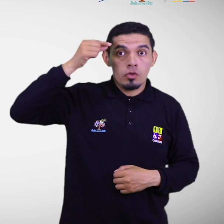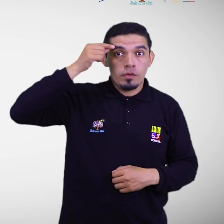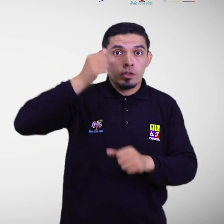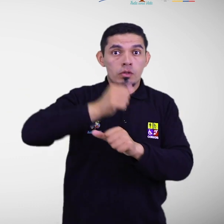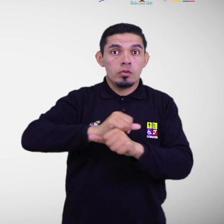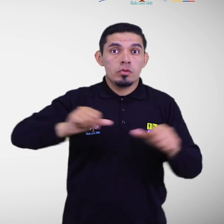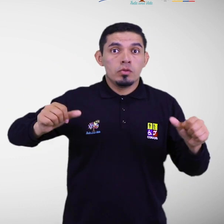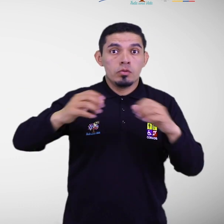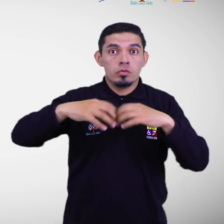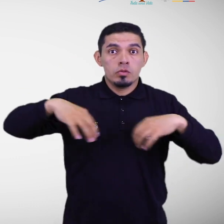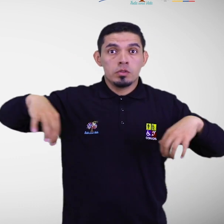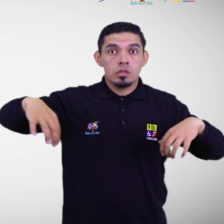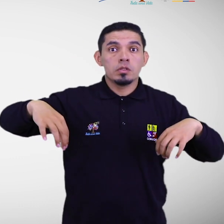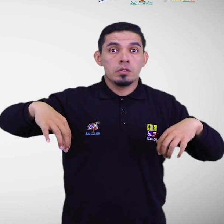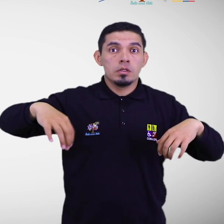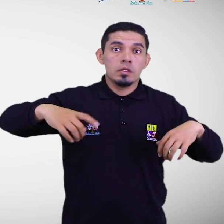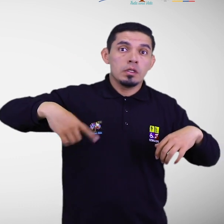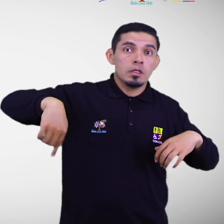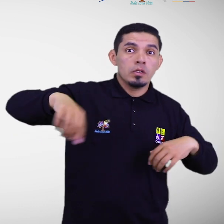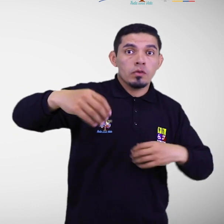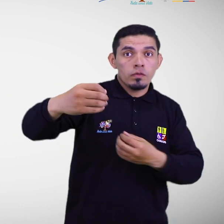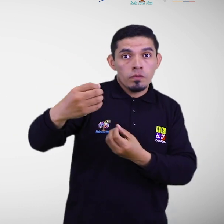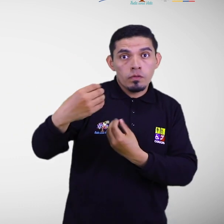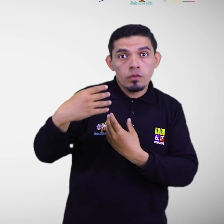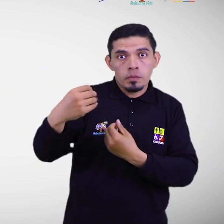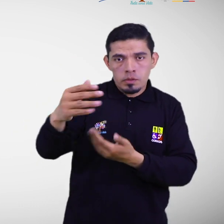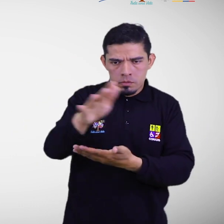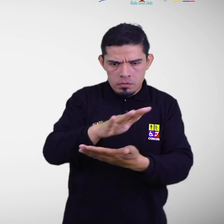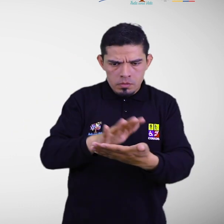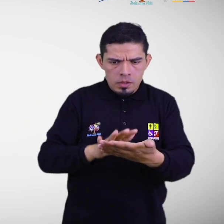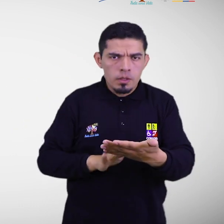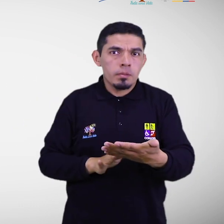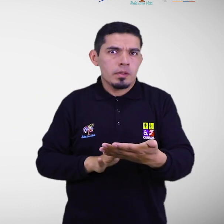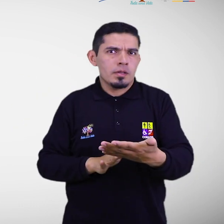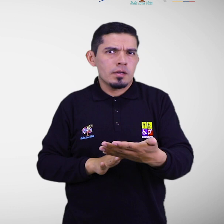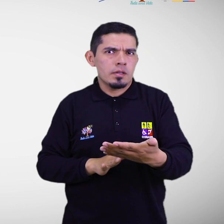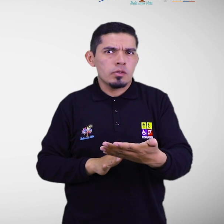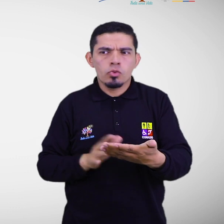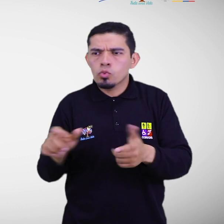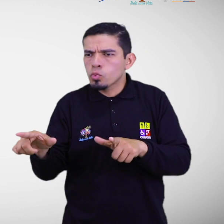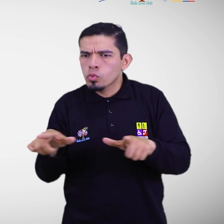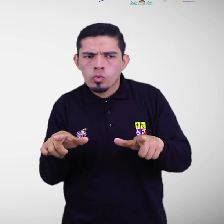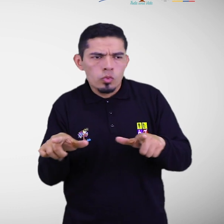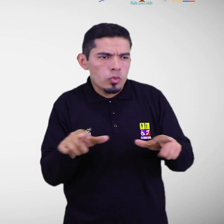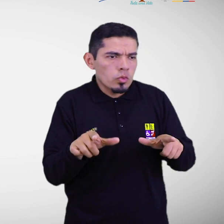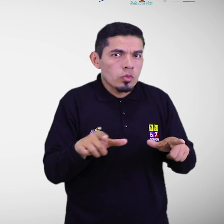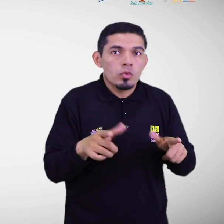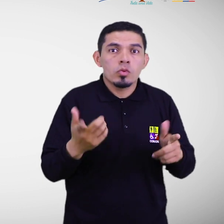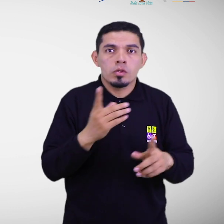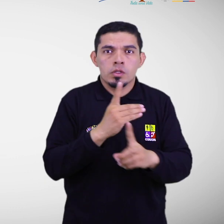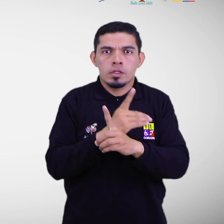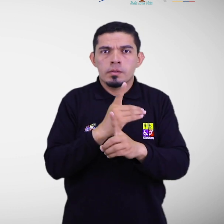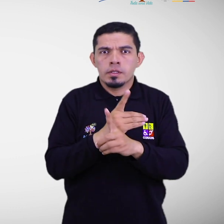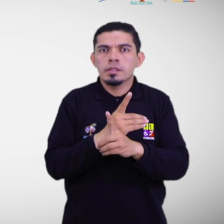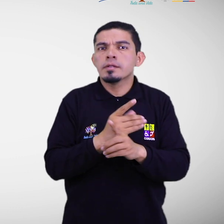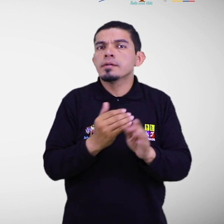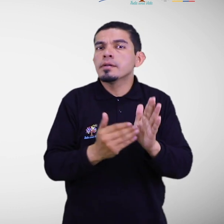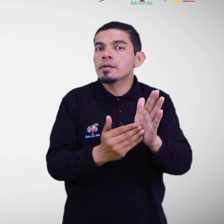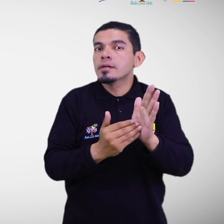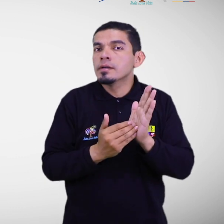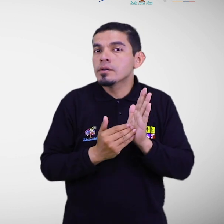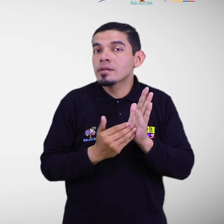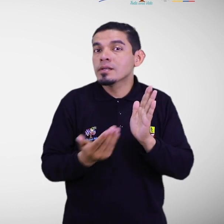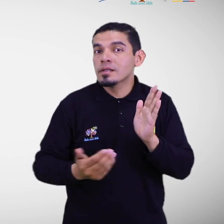descentralizados partiendo de la información cartográfica de amenazas y de ubicación de personas con discapacidad. Se